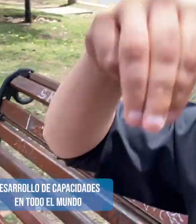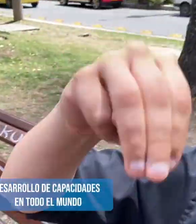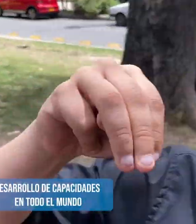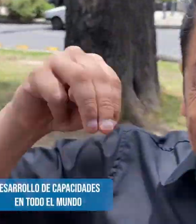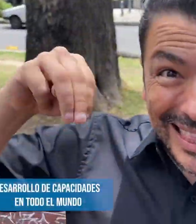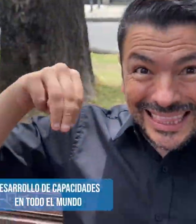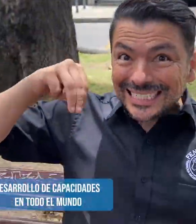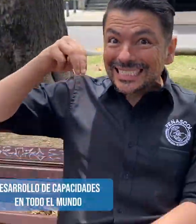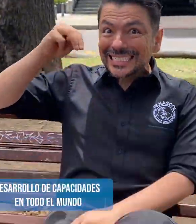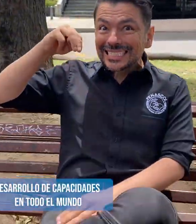Martes,